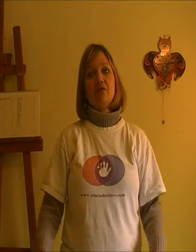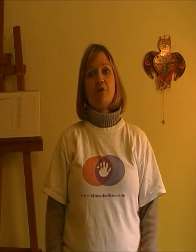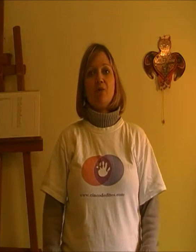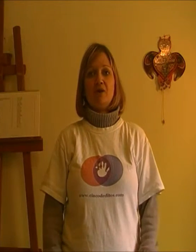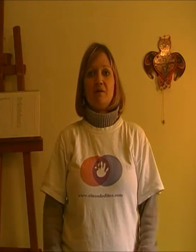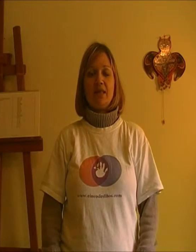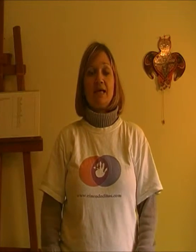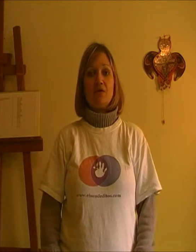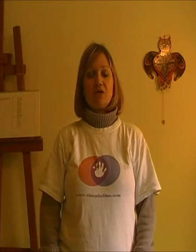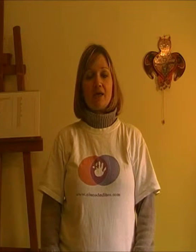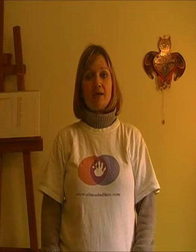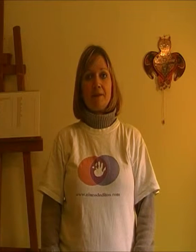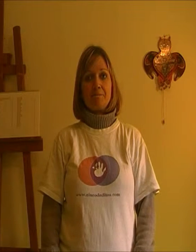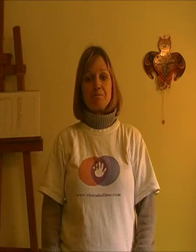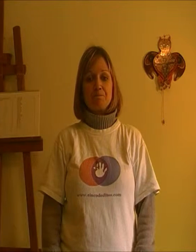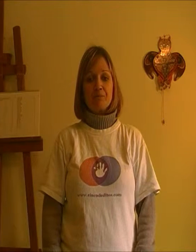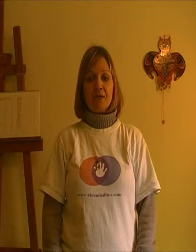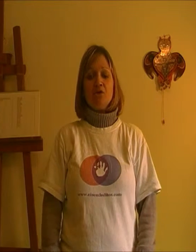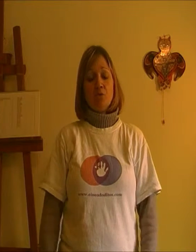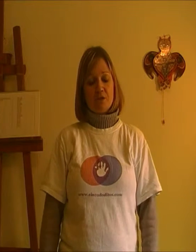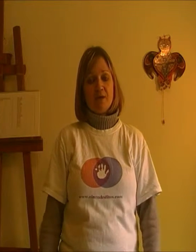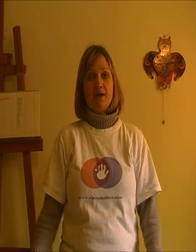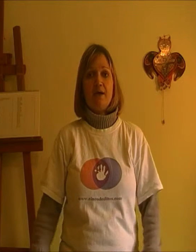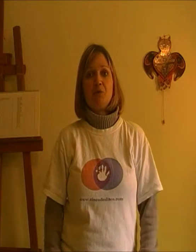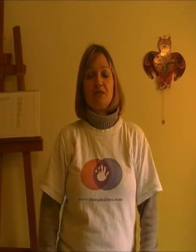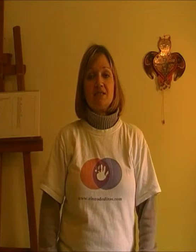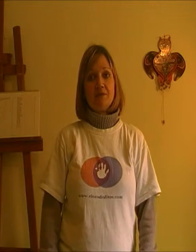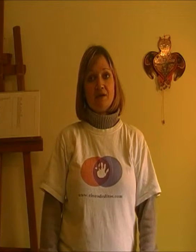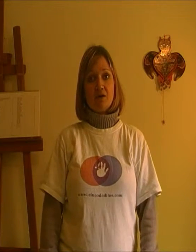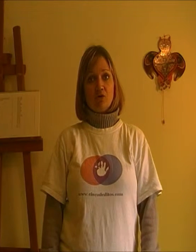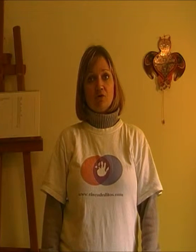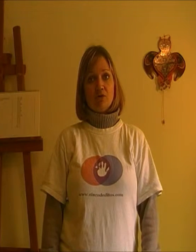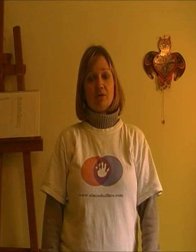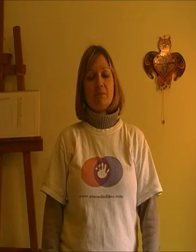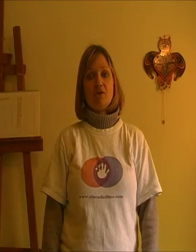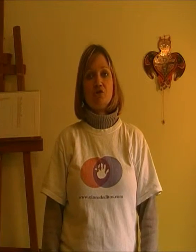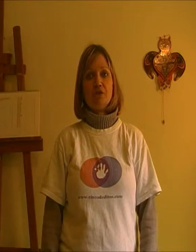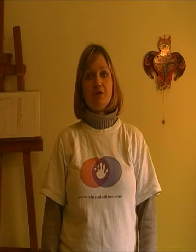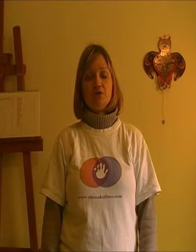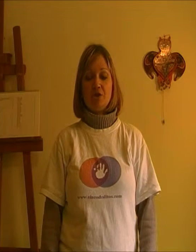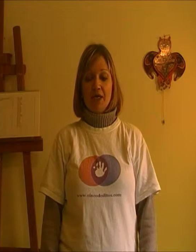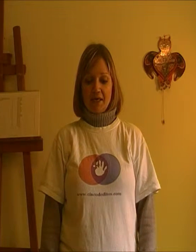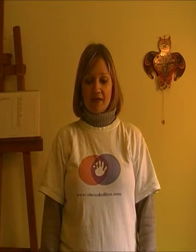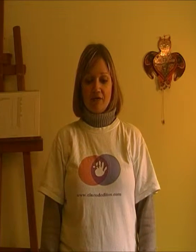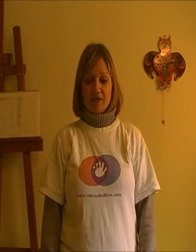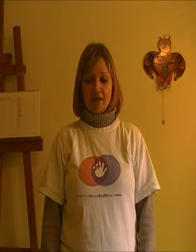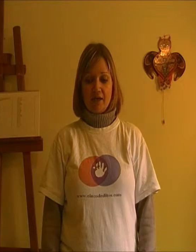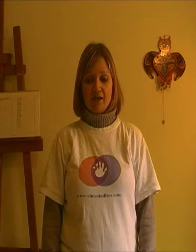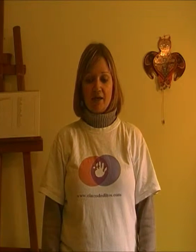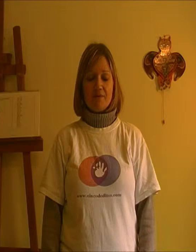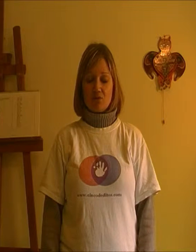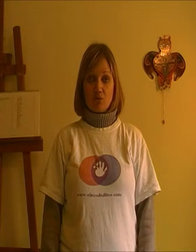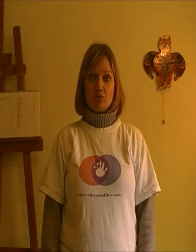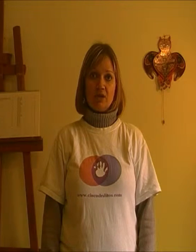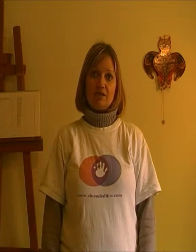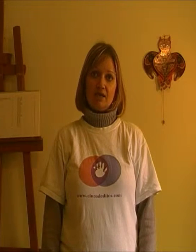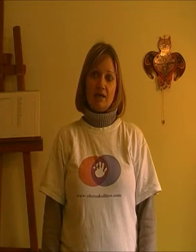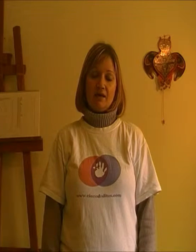canción. Porque de verdad que no, que yo misma era muy escéptica con el tema de los signos y al final he visto lo útiles que